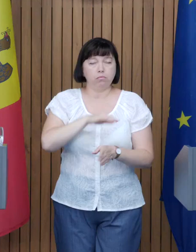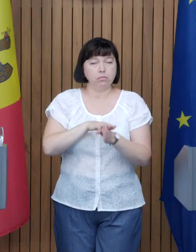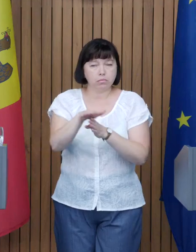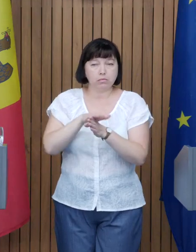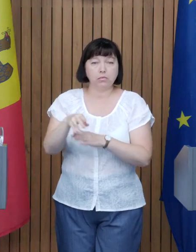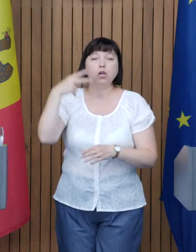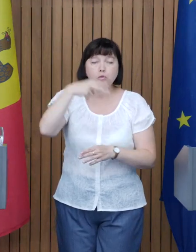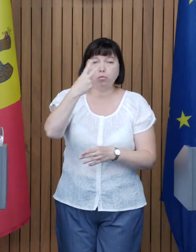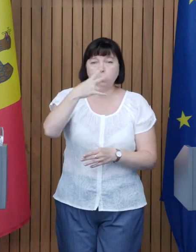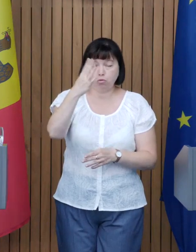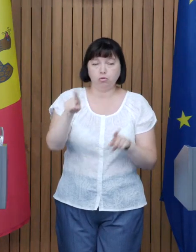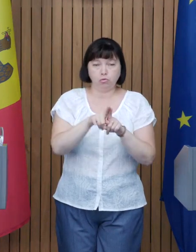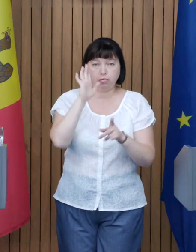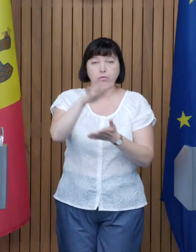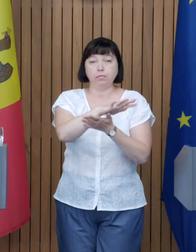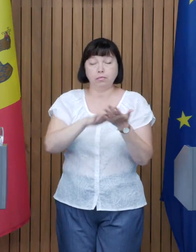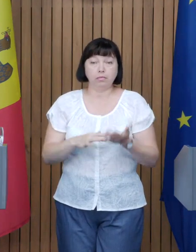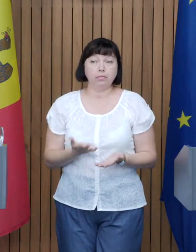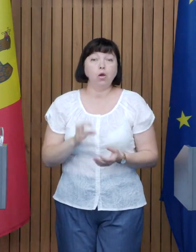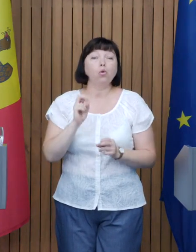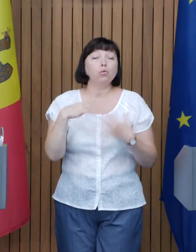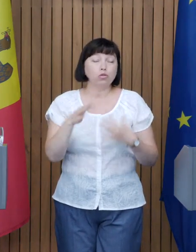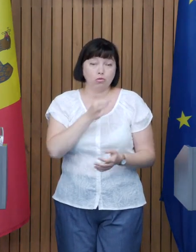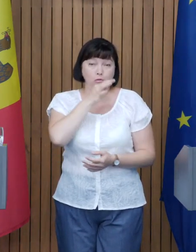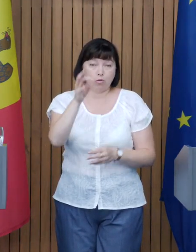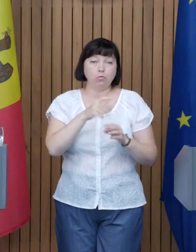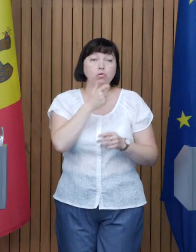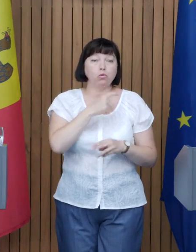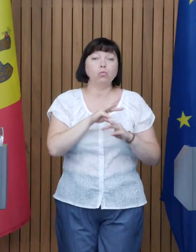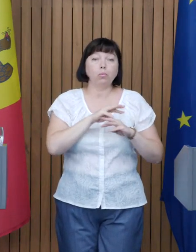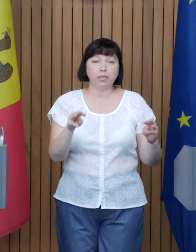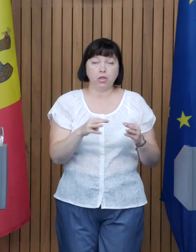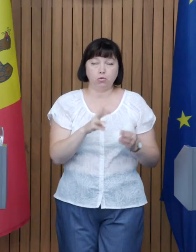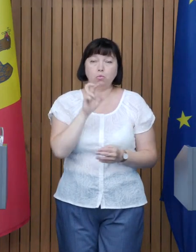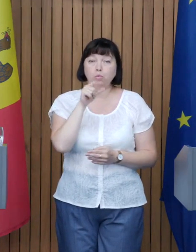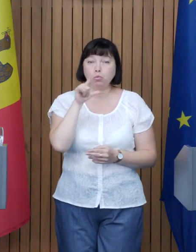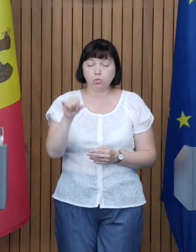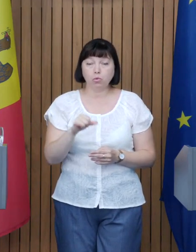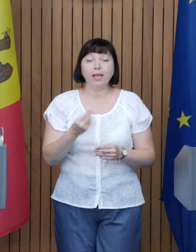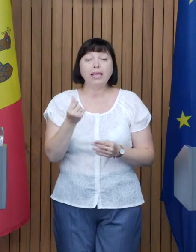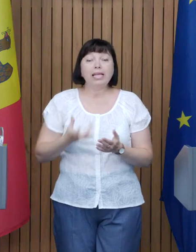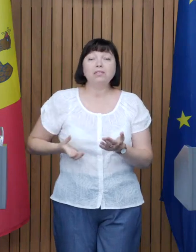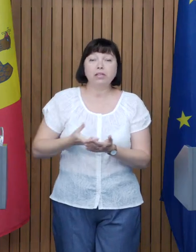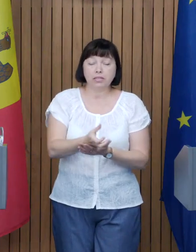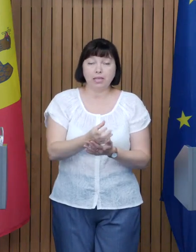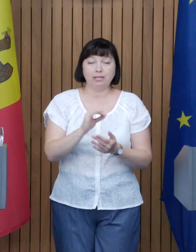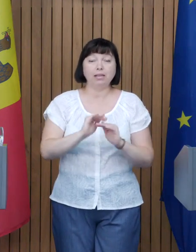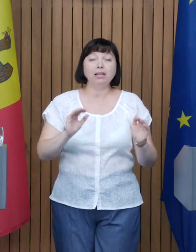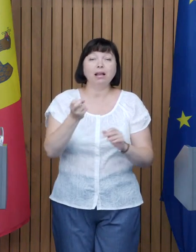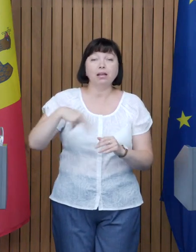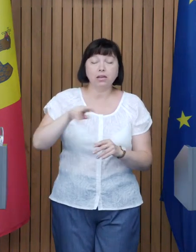2025 Așa cum deja și domnul ministru Buzu, investiția în creș este